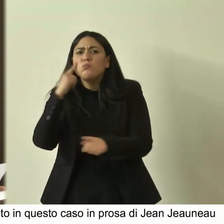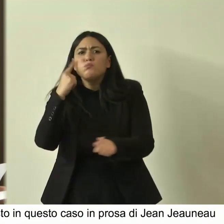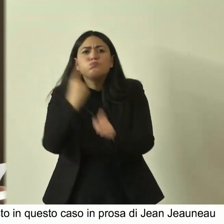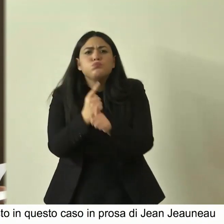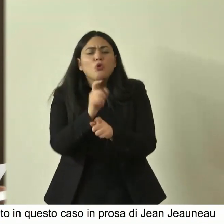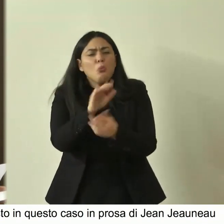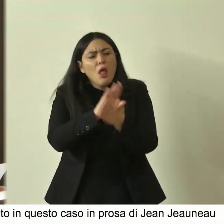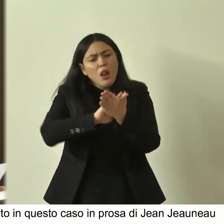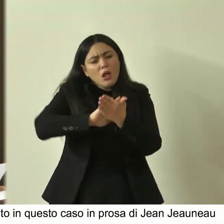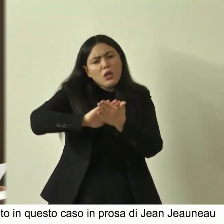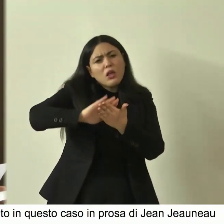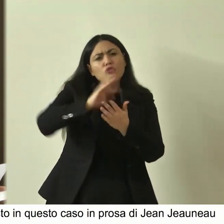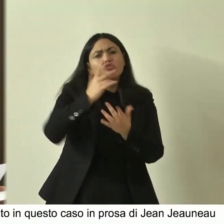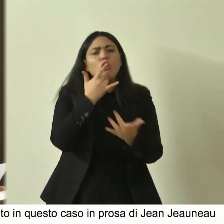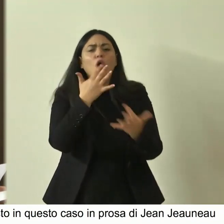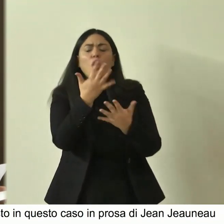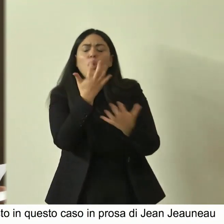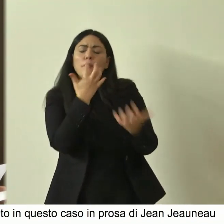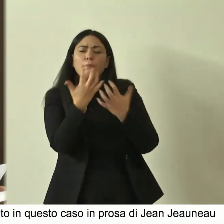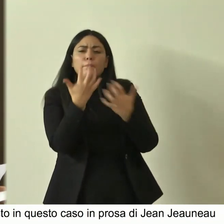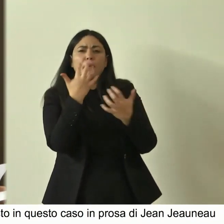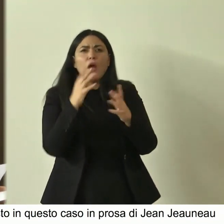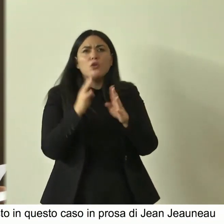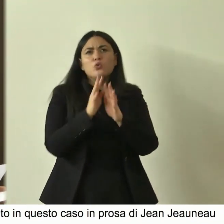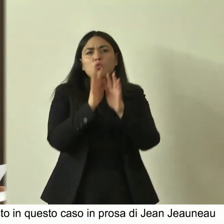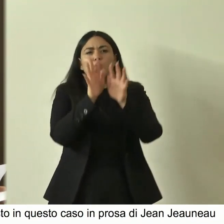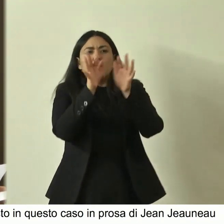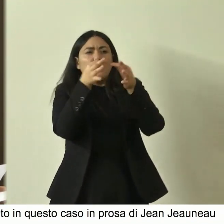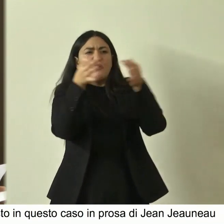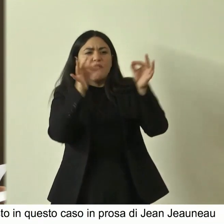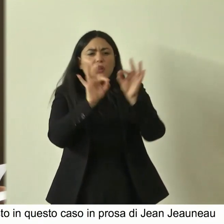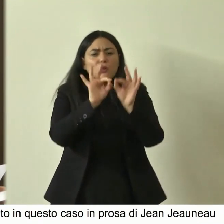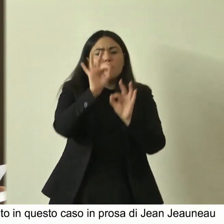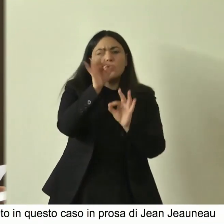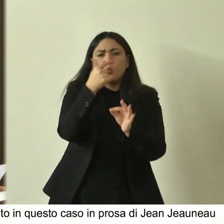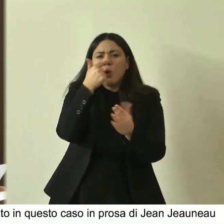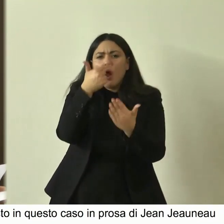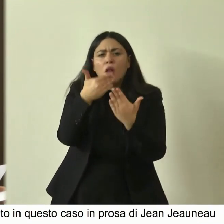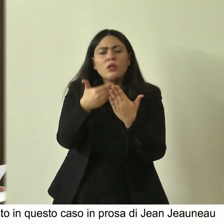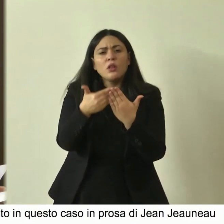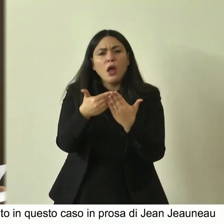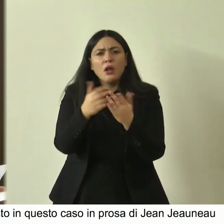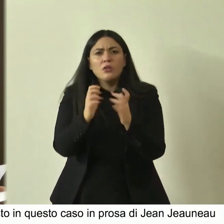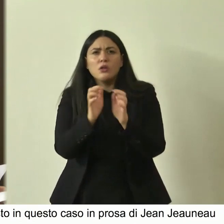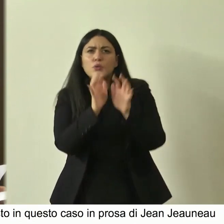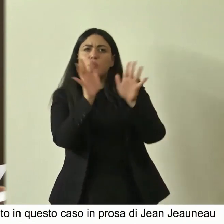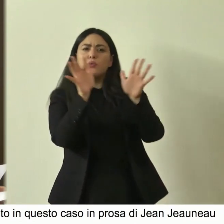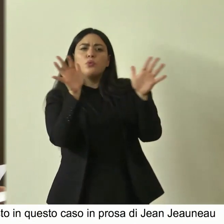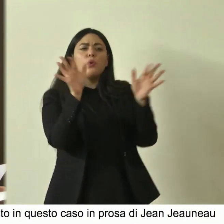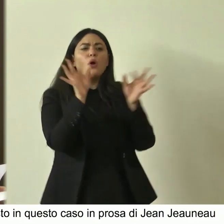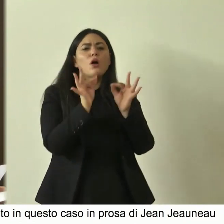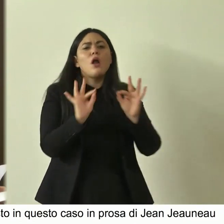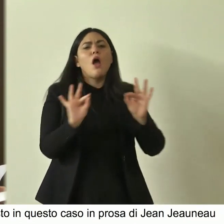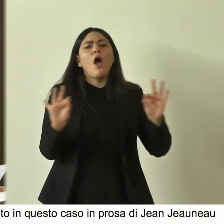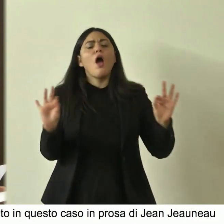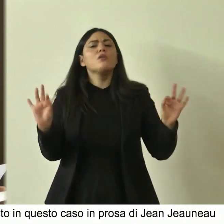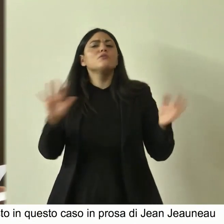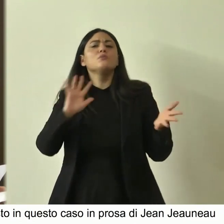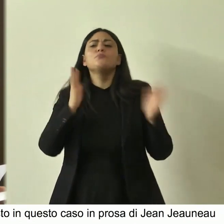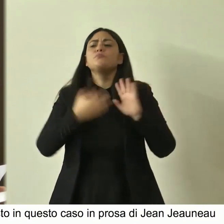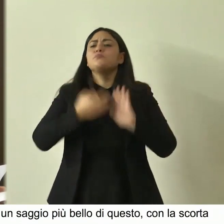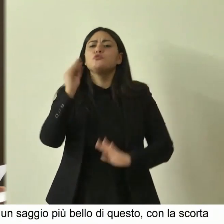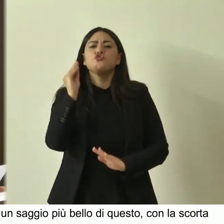liscia colore più bello struttura più esatta proporzioni più giuste nobiltà grazia e giovinezza eterna